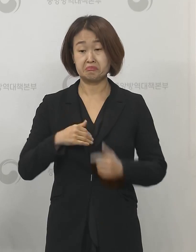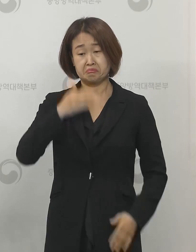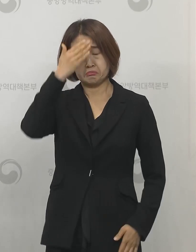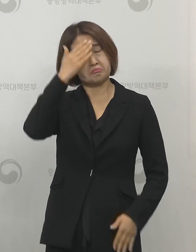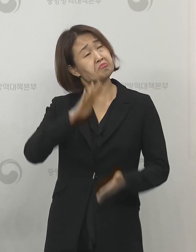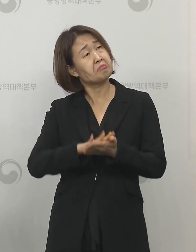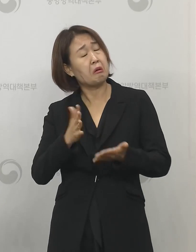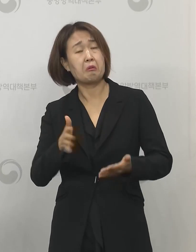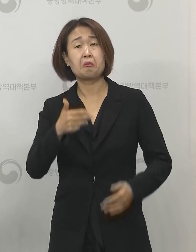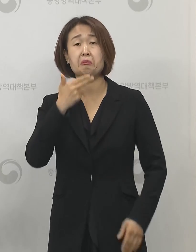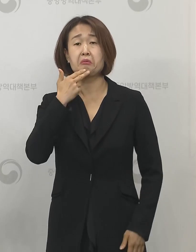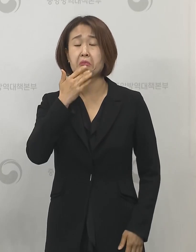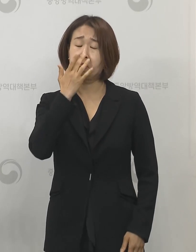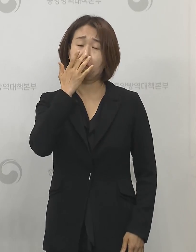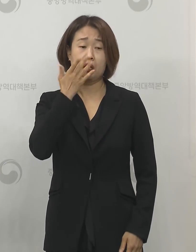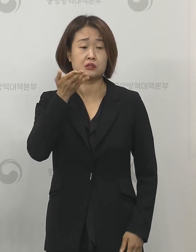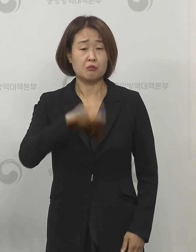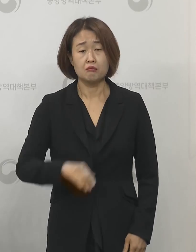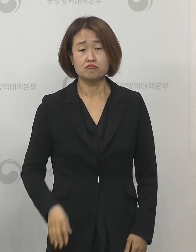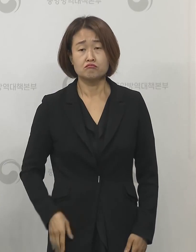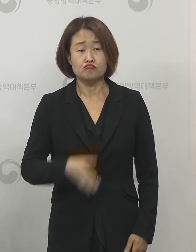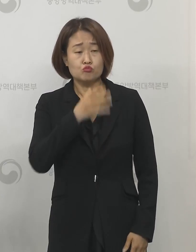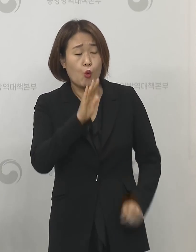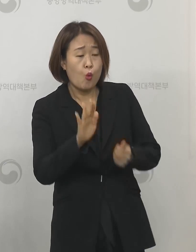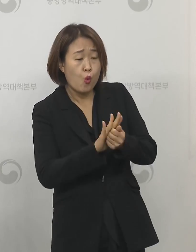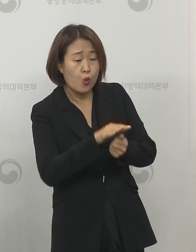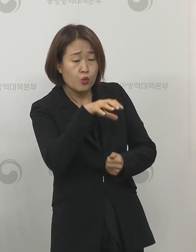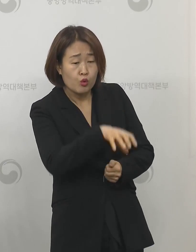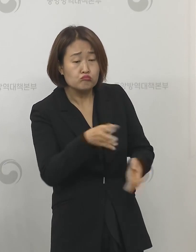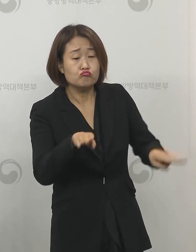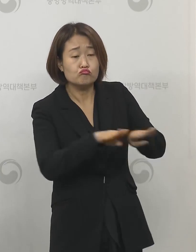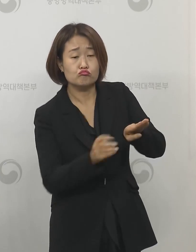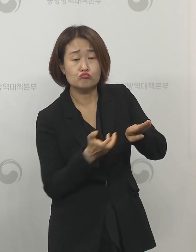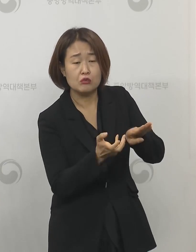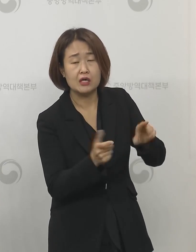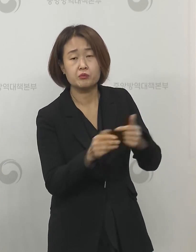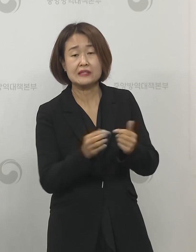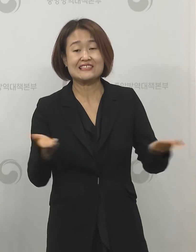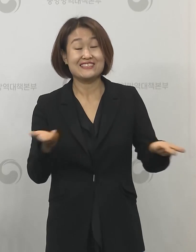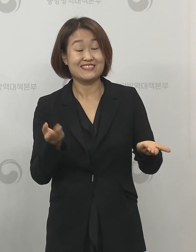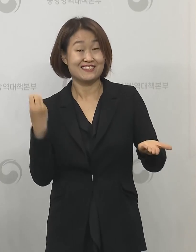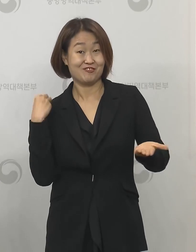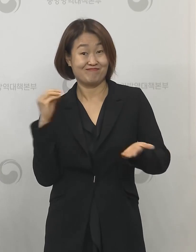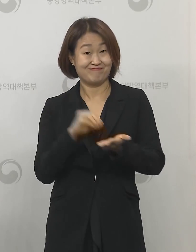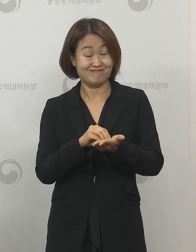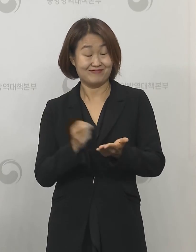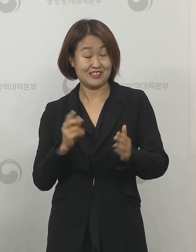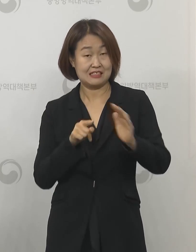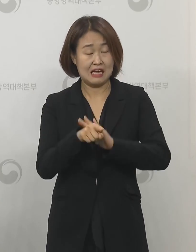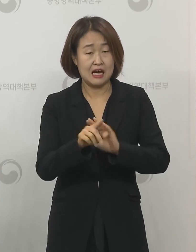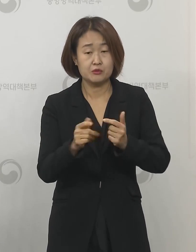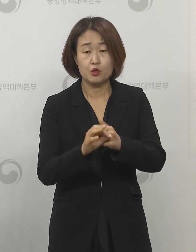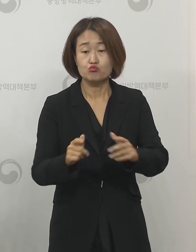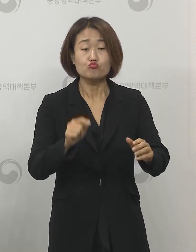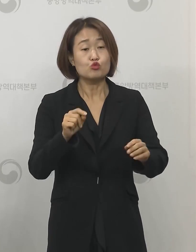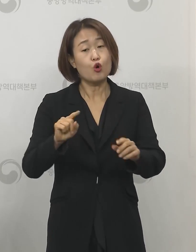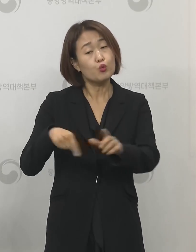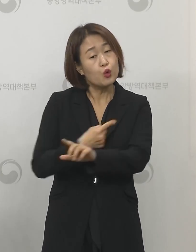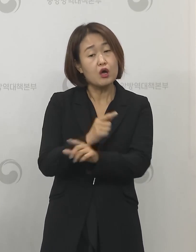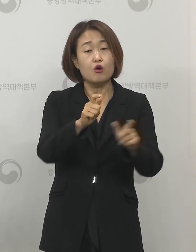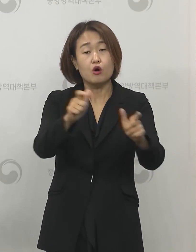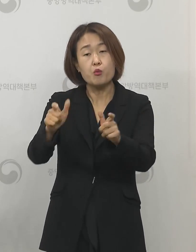시설 요양병원 같은 시설에 입소하거나 아니면 직장으로 복귀하기 전에 또는 일부 지자체에서는